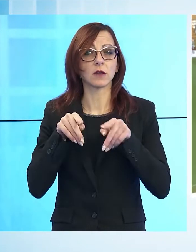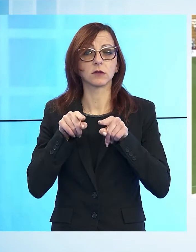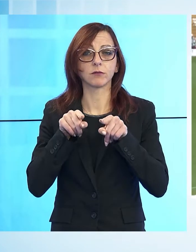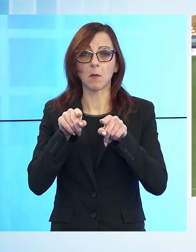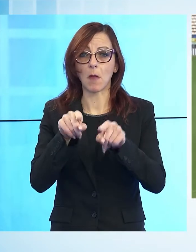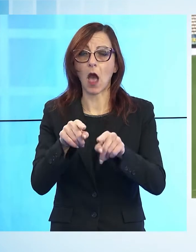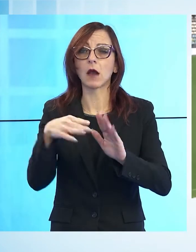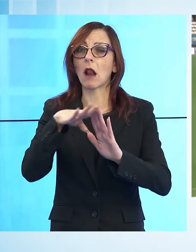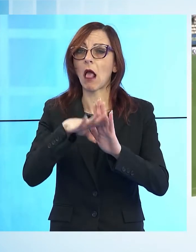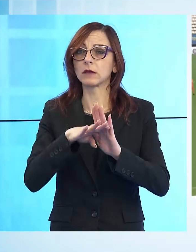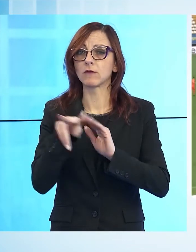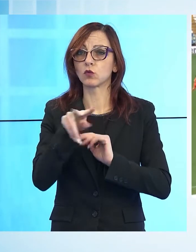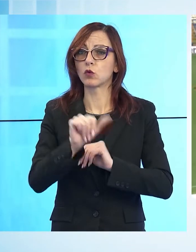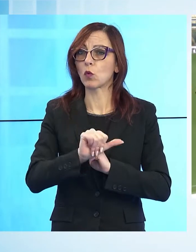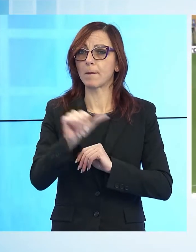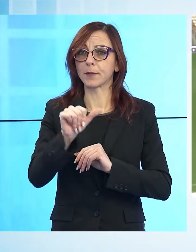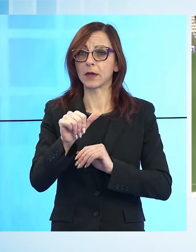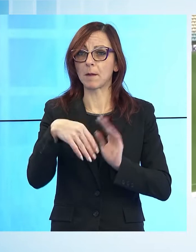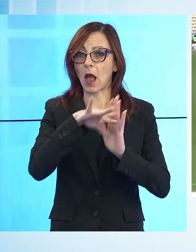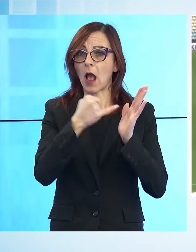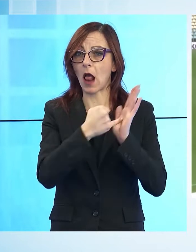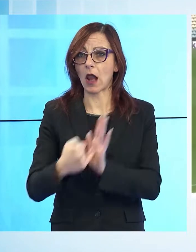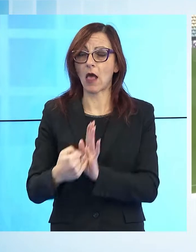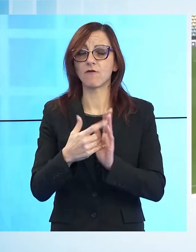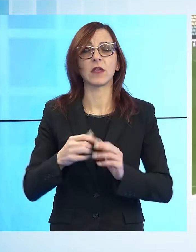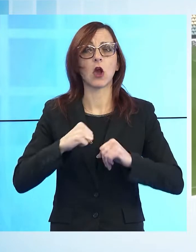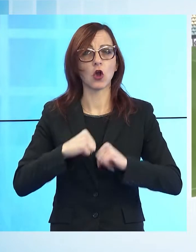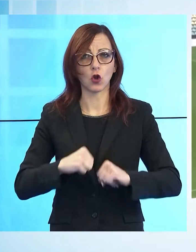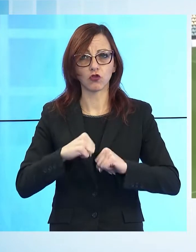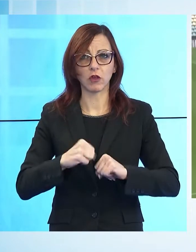vetta alla classifica, in coda sorride solo il grossello.